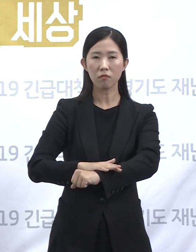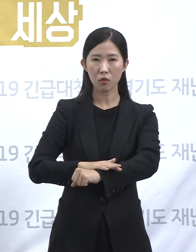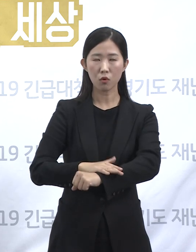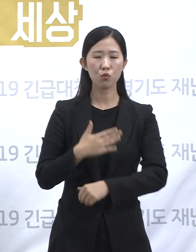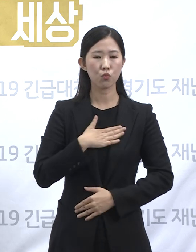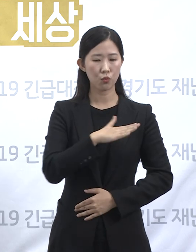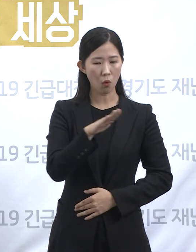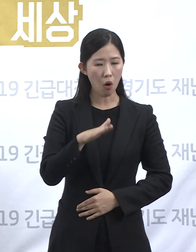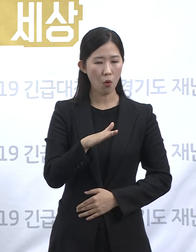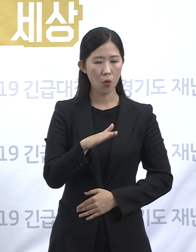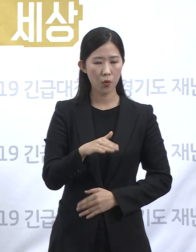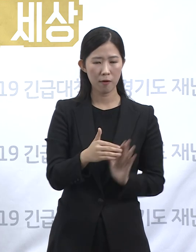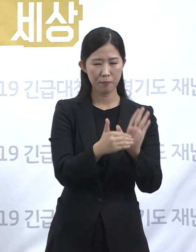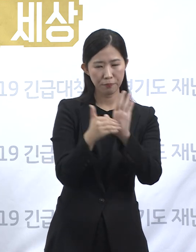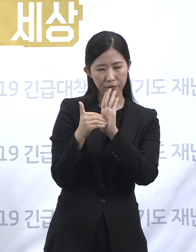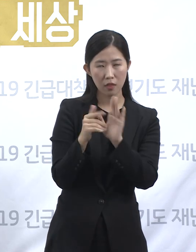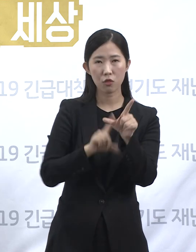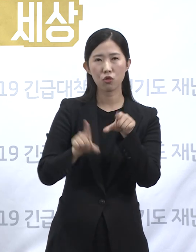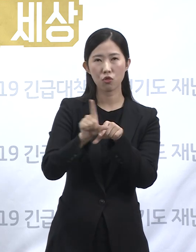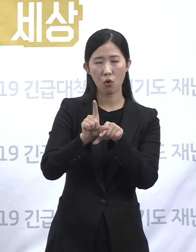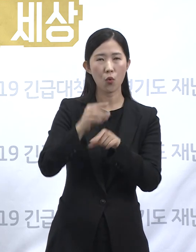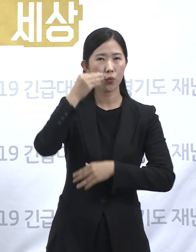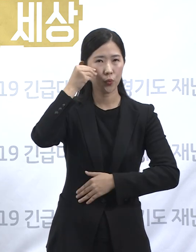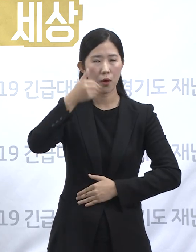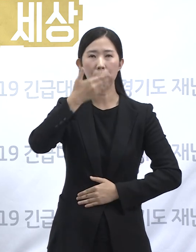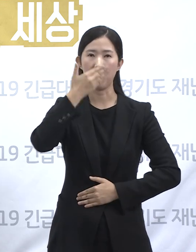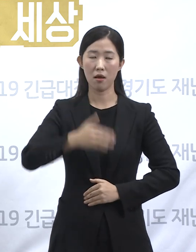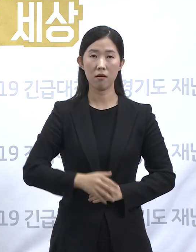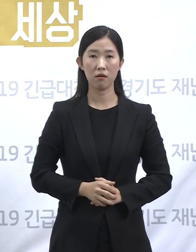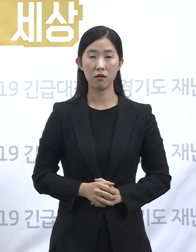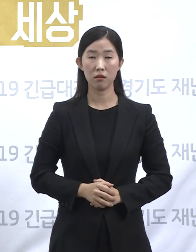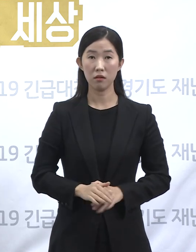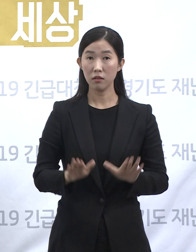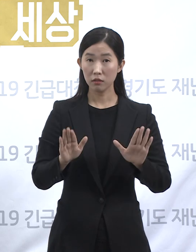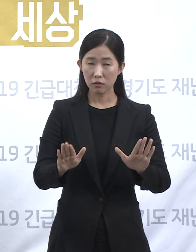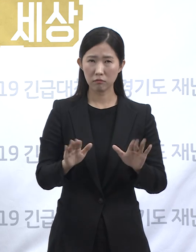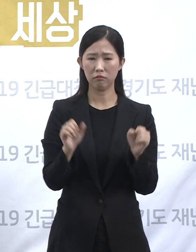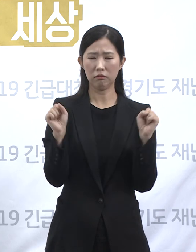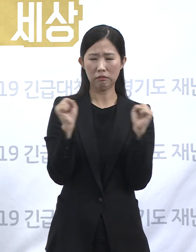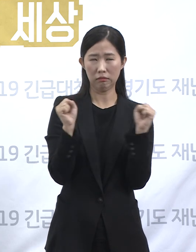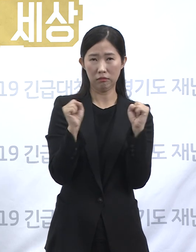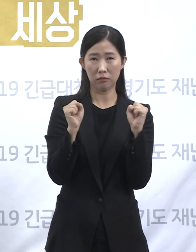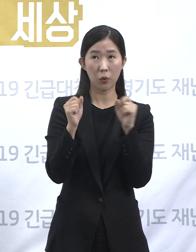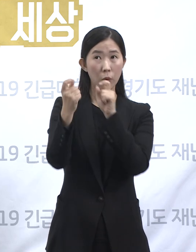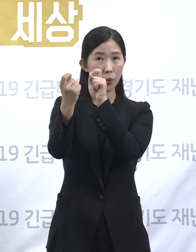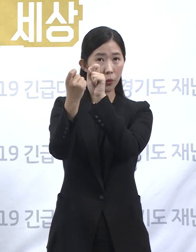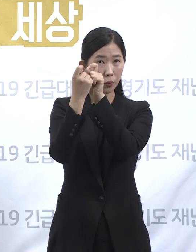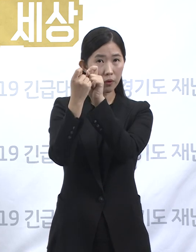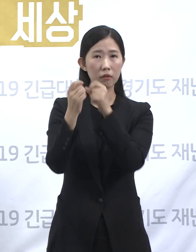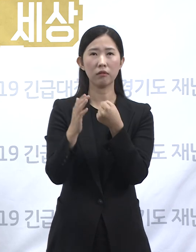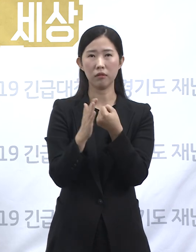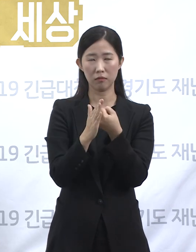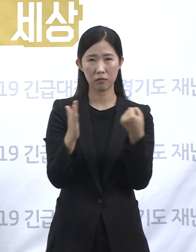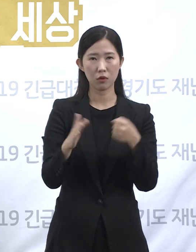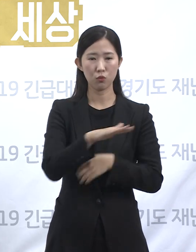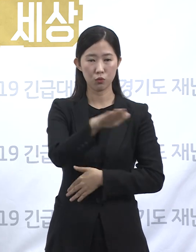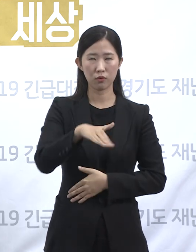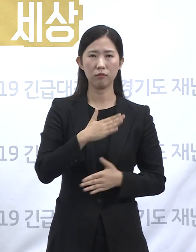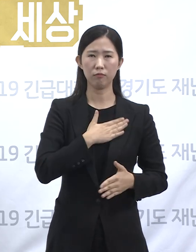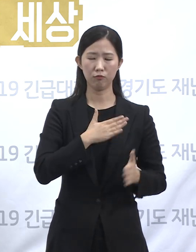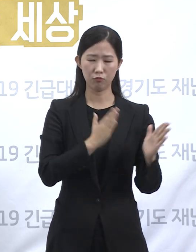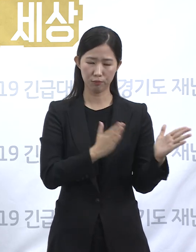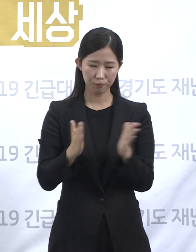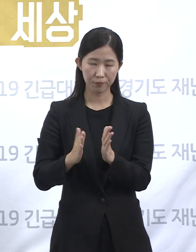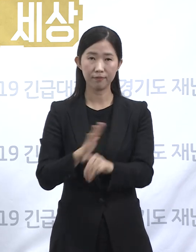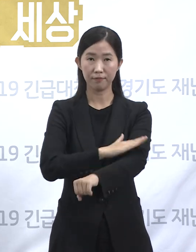끌어올 수 있습니다. 어느덧 걱정했던 동절기를 대비해야 하는 시기입니다. 존경하는 도민 여러분께서는